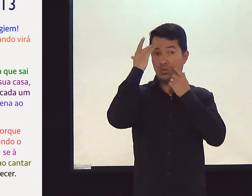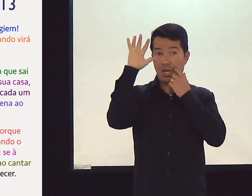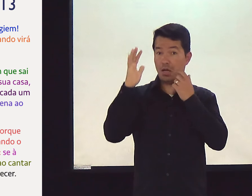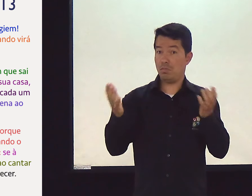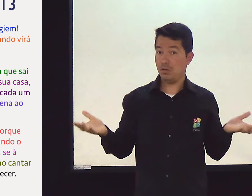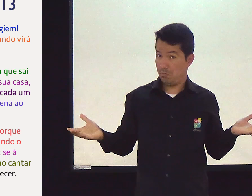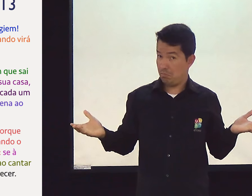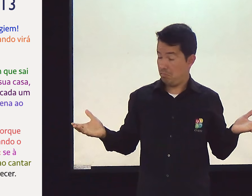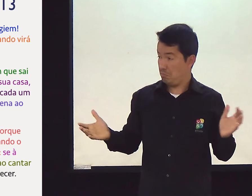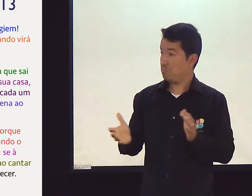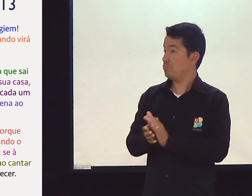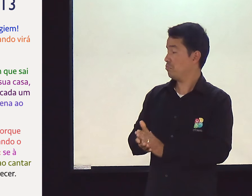Você não sabe.